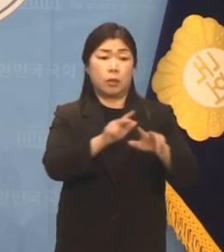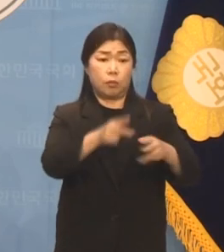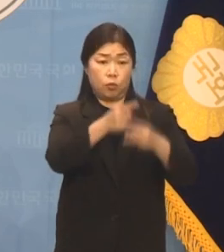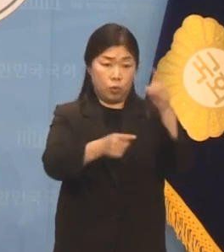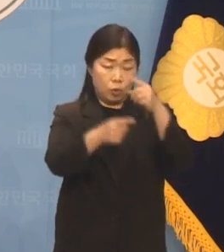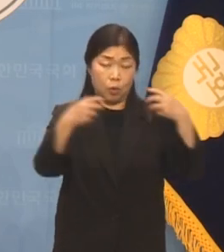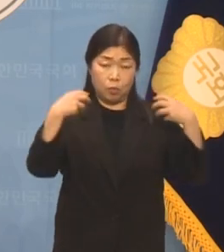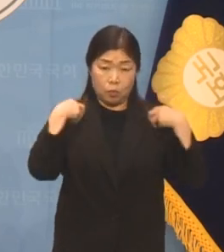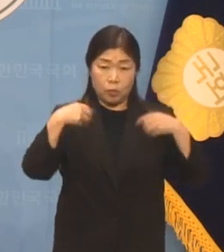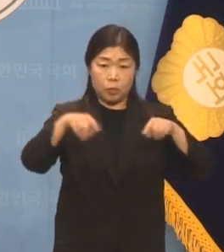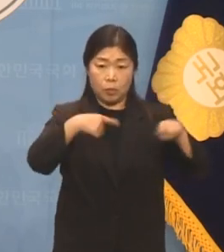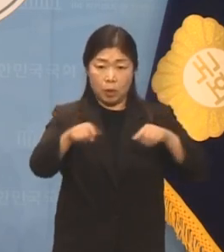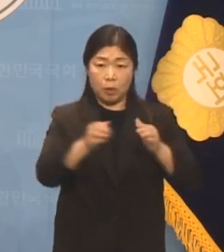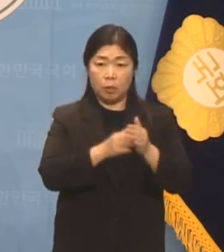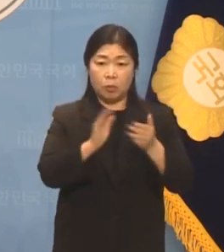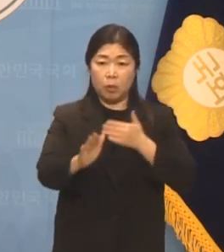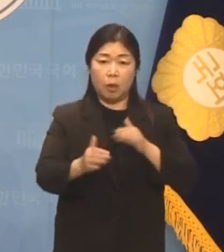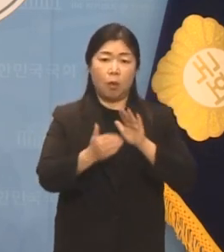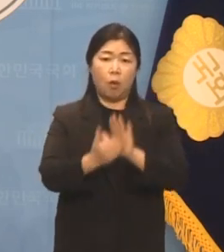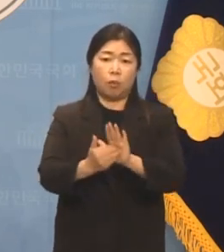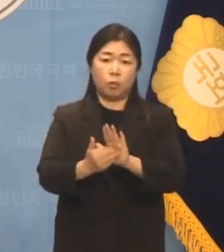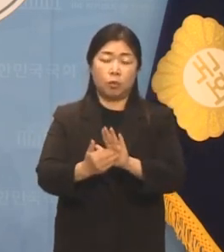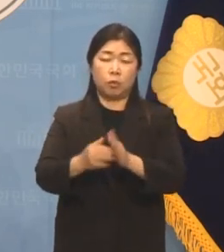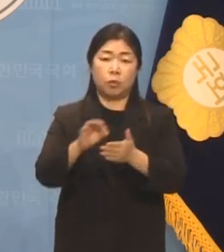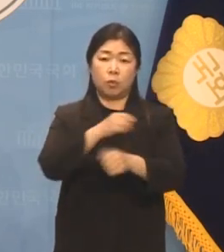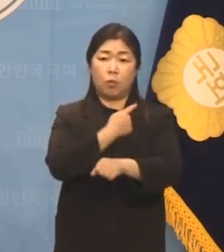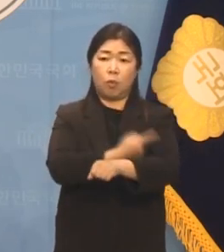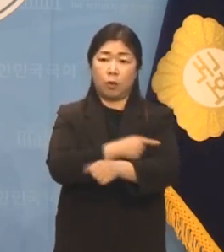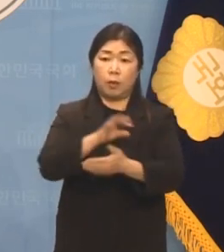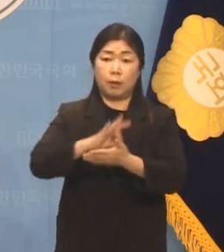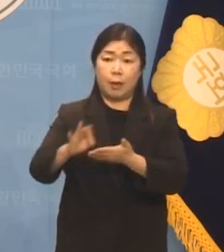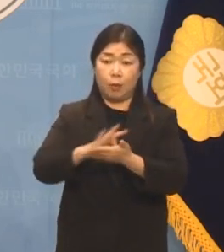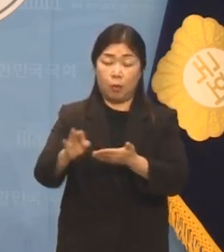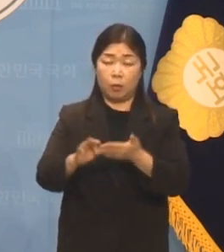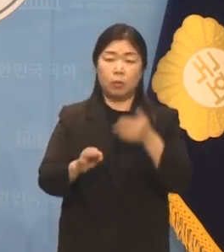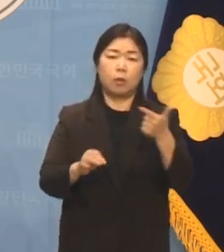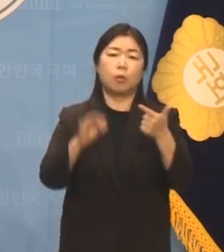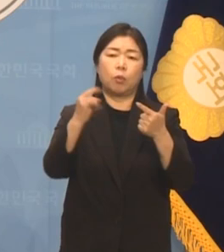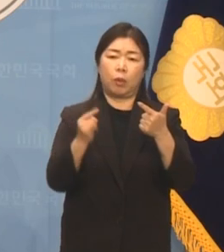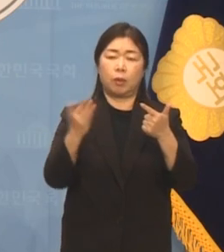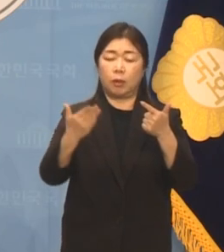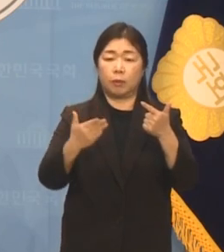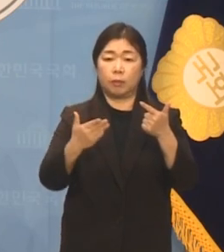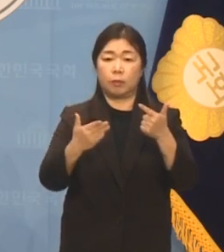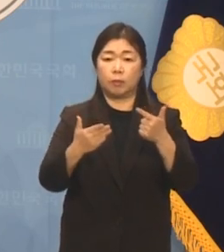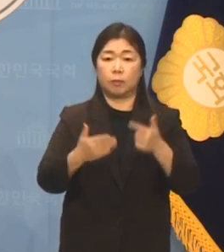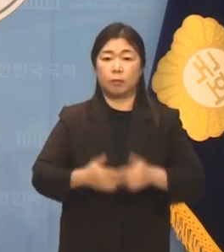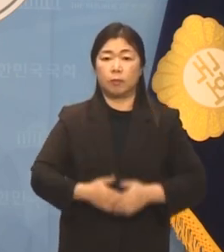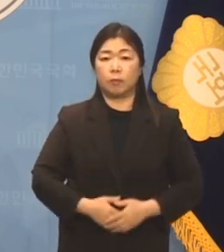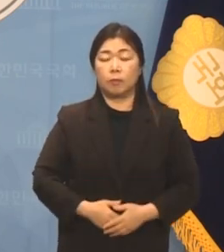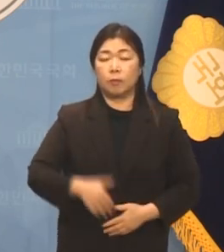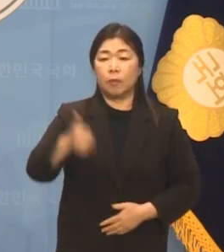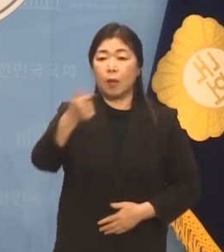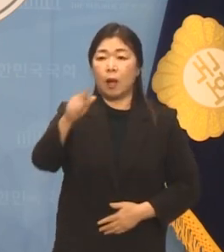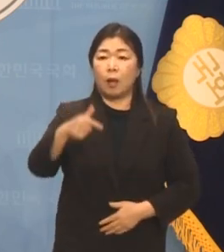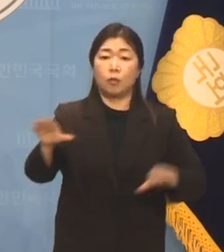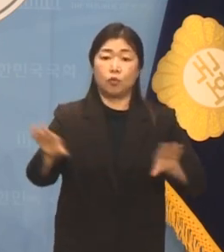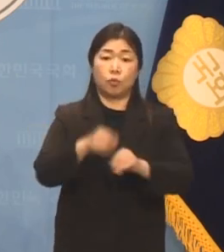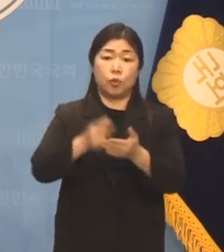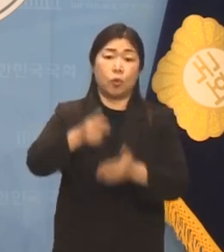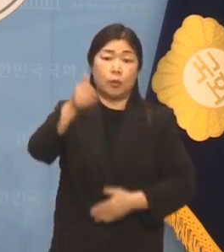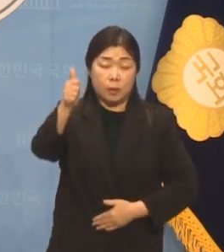행사하게 되는 것입니다. 한덕수 국무총리는 국무회의 의결하며